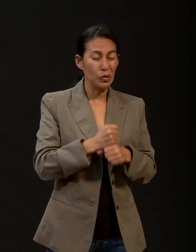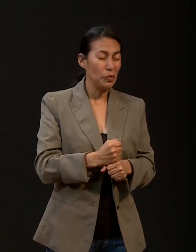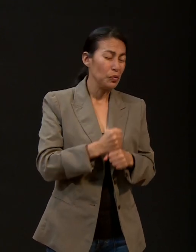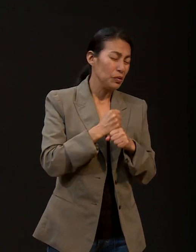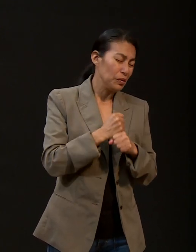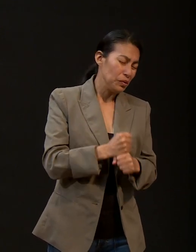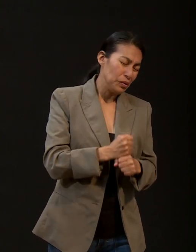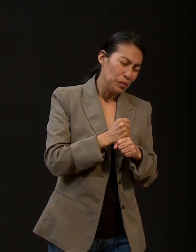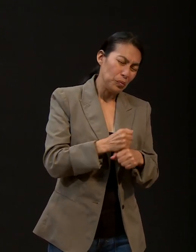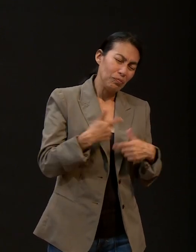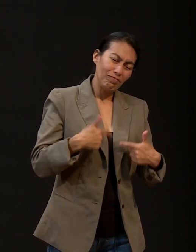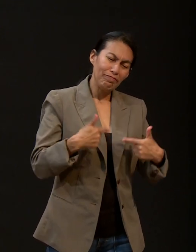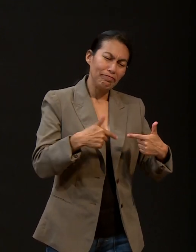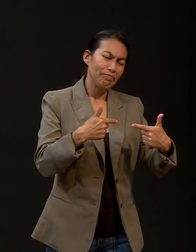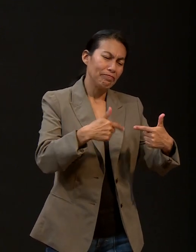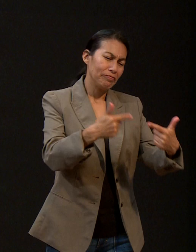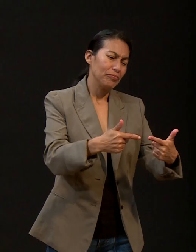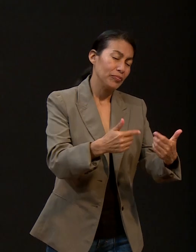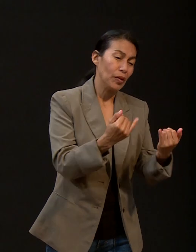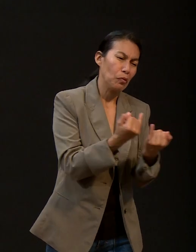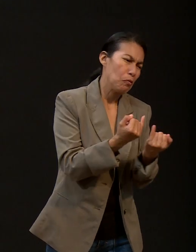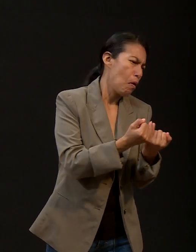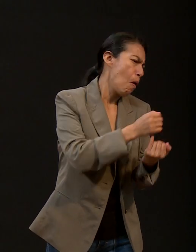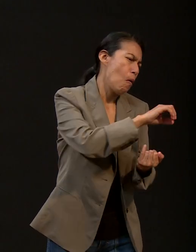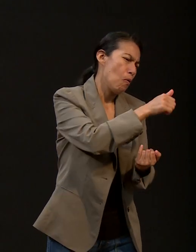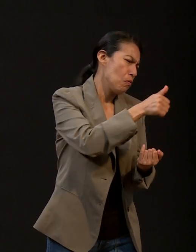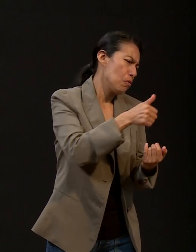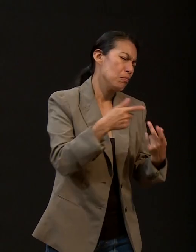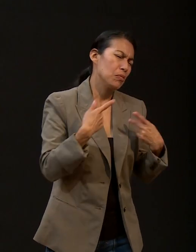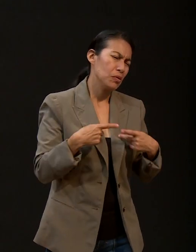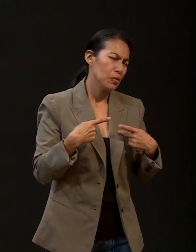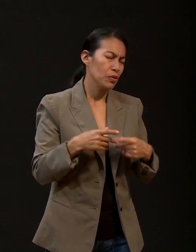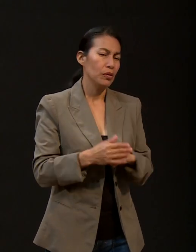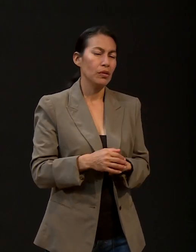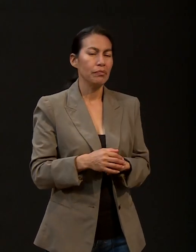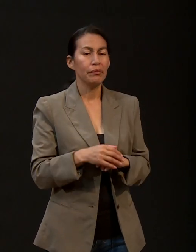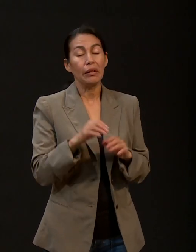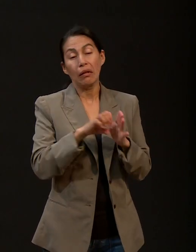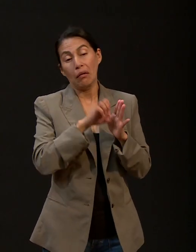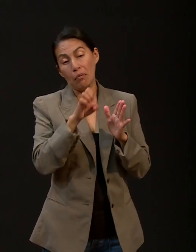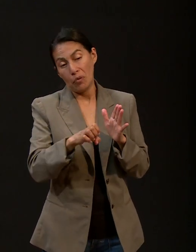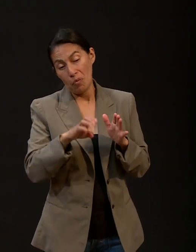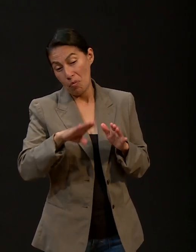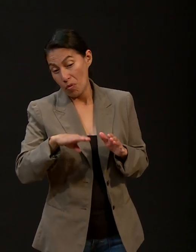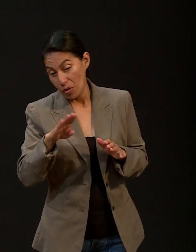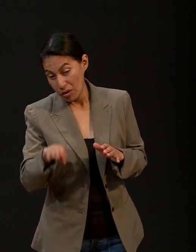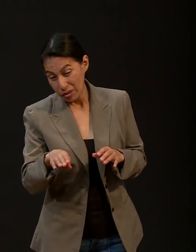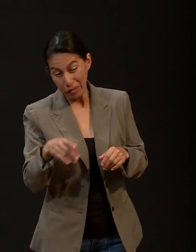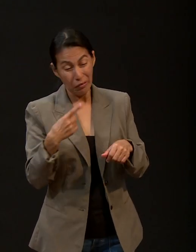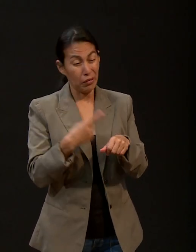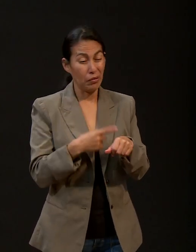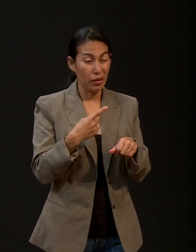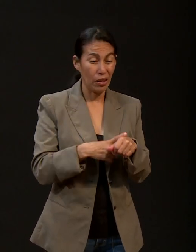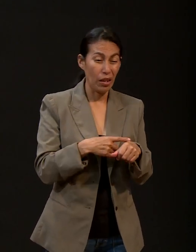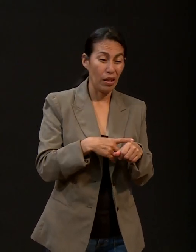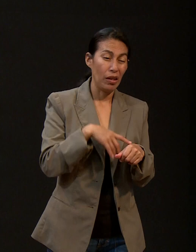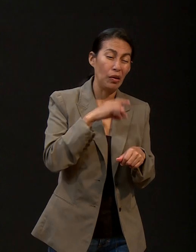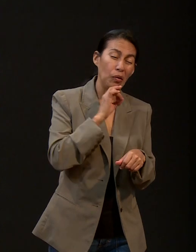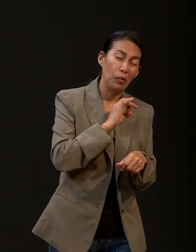cualquier otro ser humano, bueno o malo, sufre. Como la muerte, la enfermedad, el dolor, pero nuestra